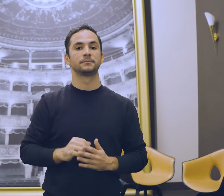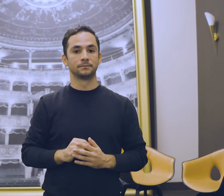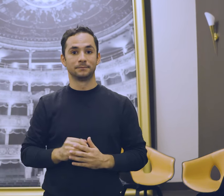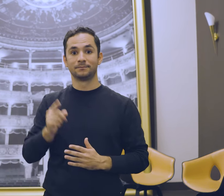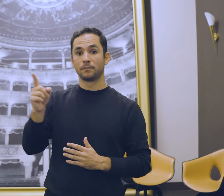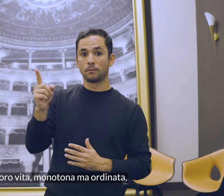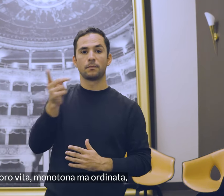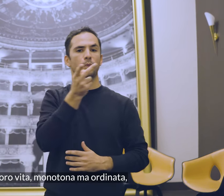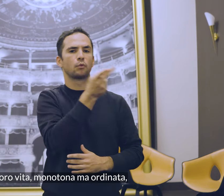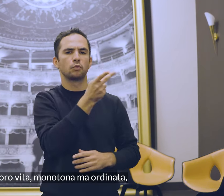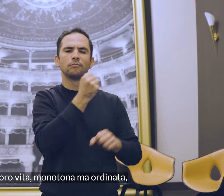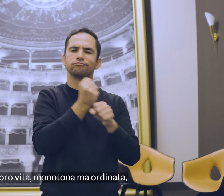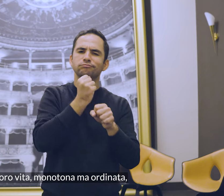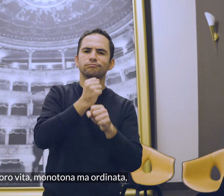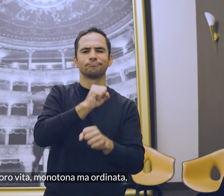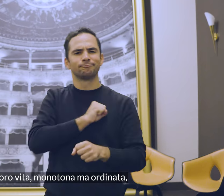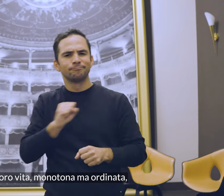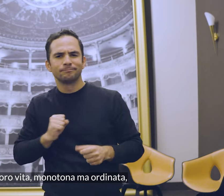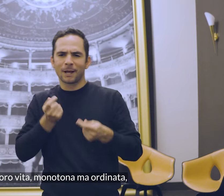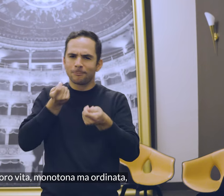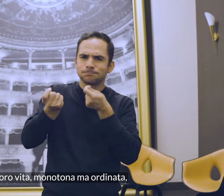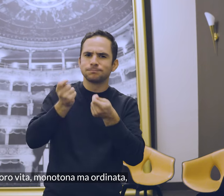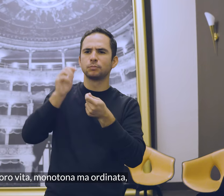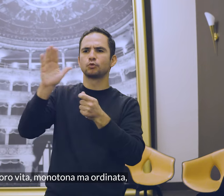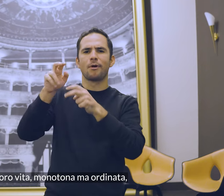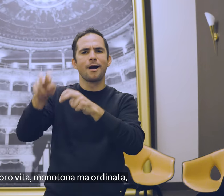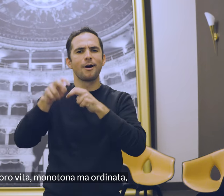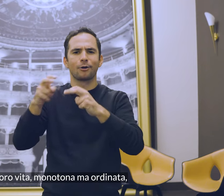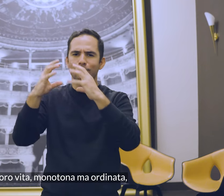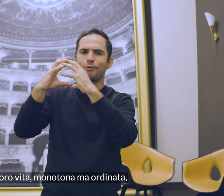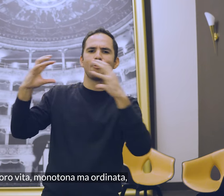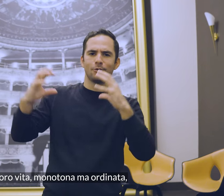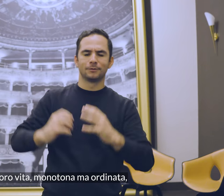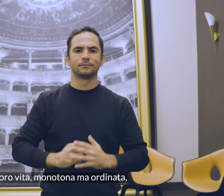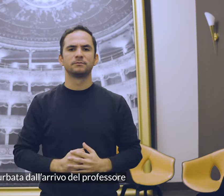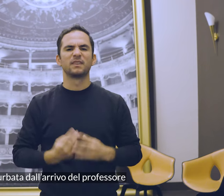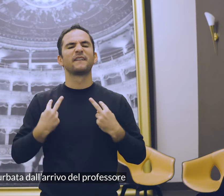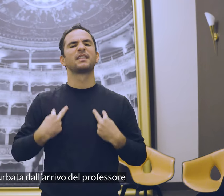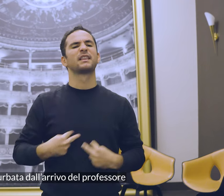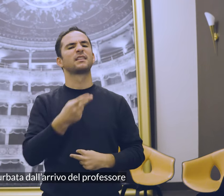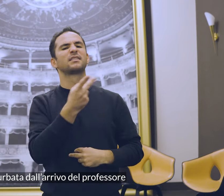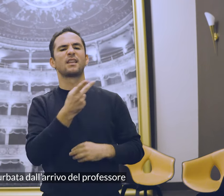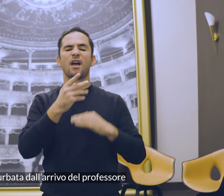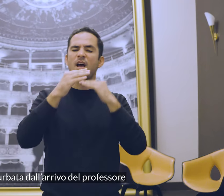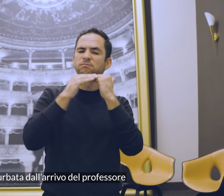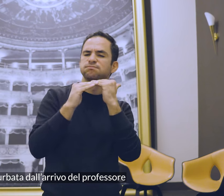La loro vita, monotona ma ordinata, è turbata dall'arrivo del